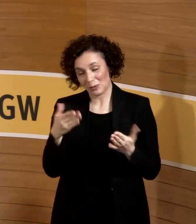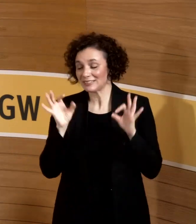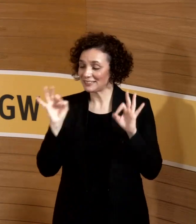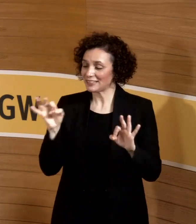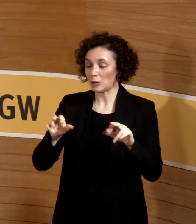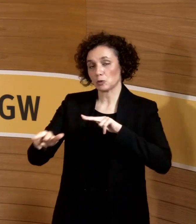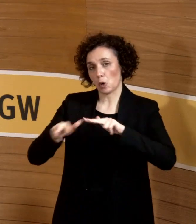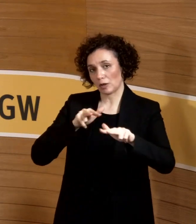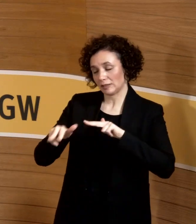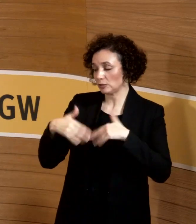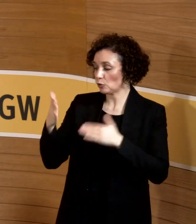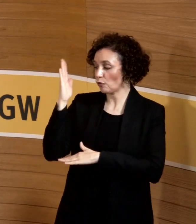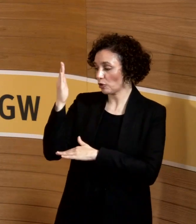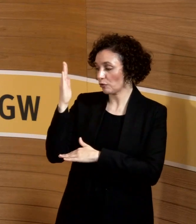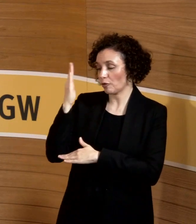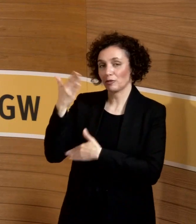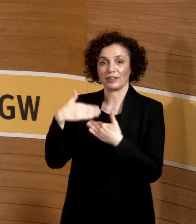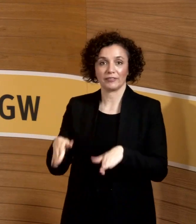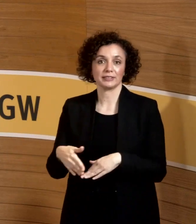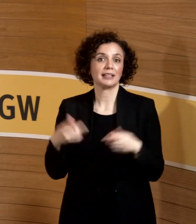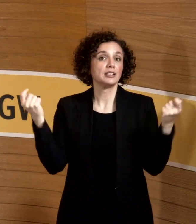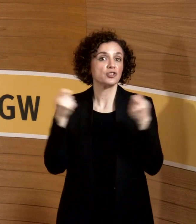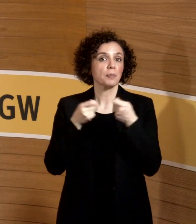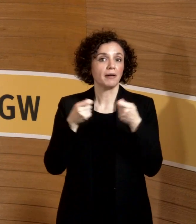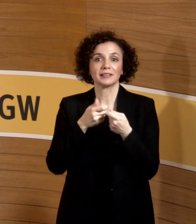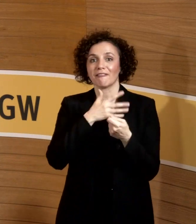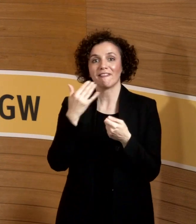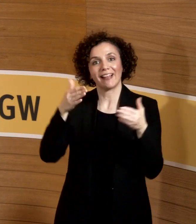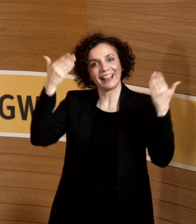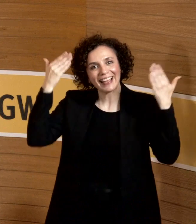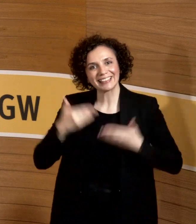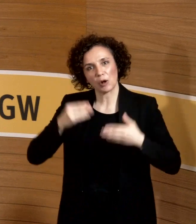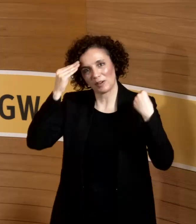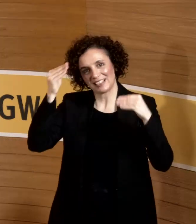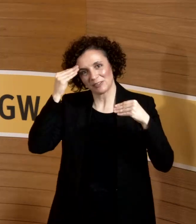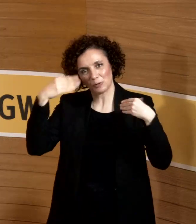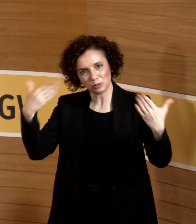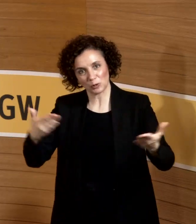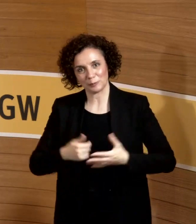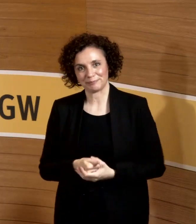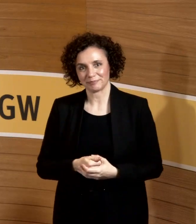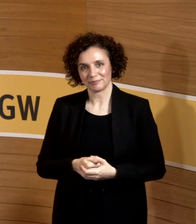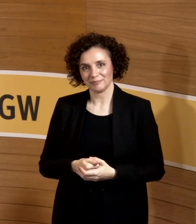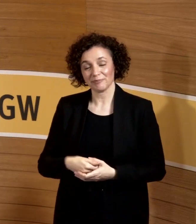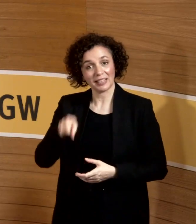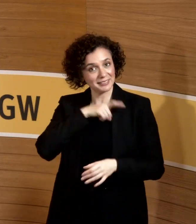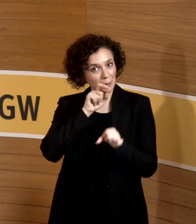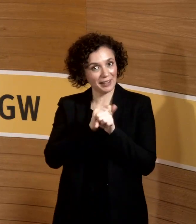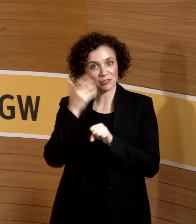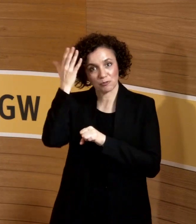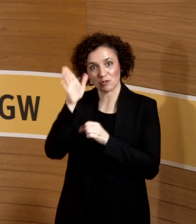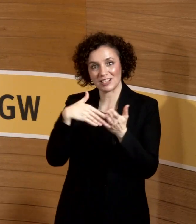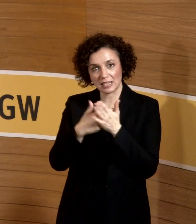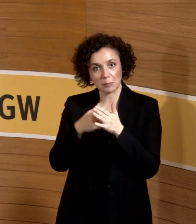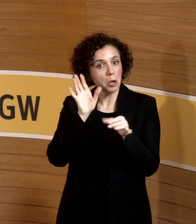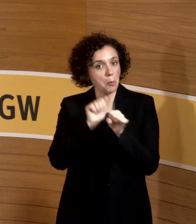haben. Und ich fand es total spannend. Ganz viele Hintergrundinformationen. Ich könnte mir vorstellen, dass es die ein oder andere Frage